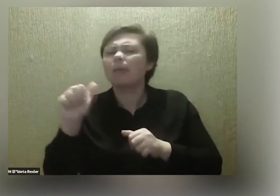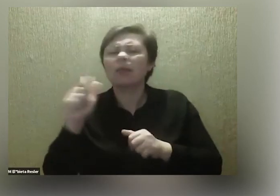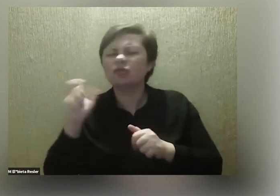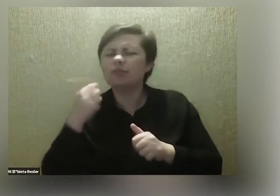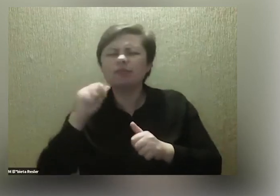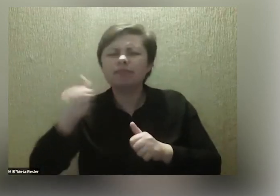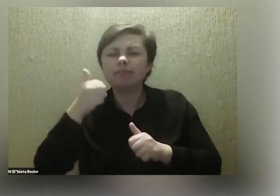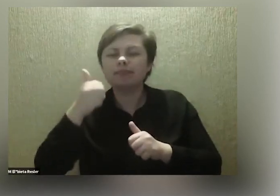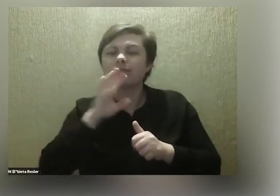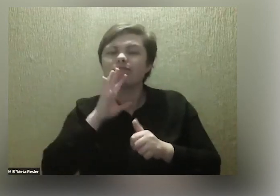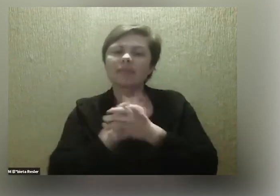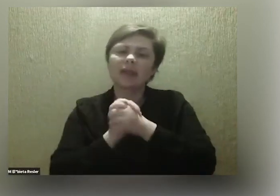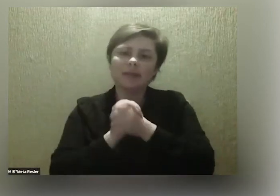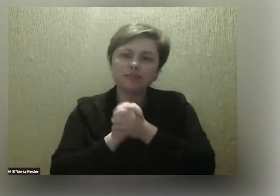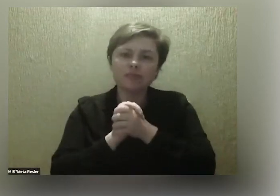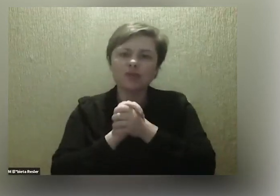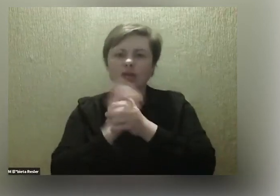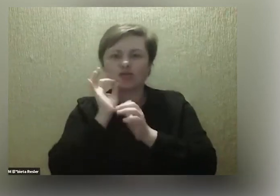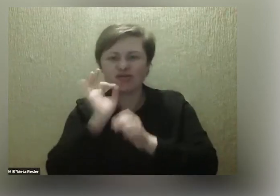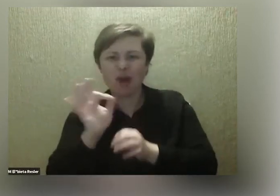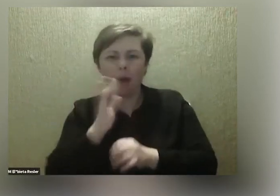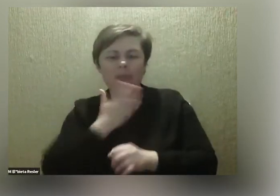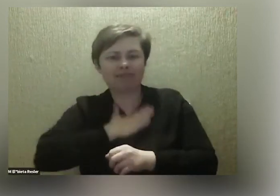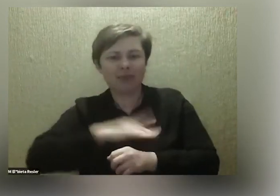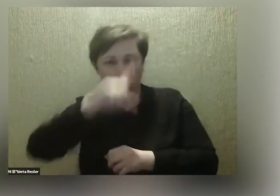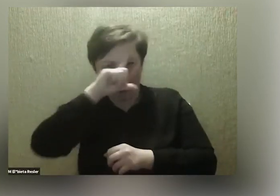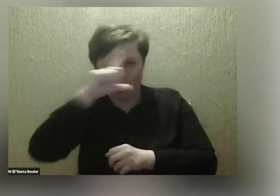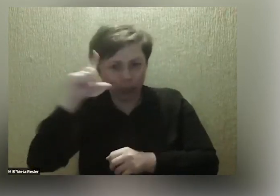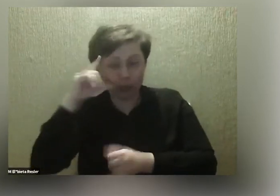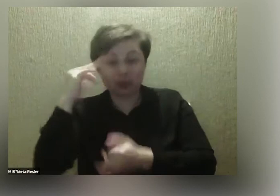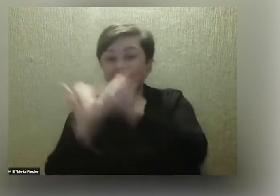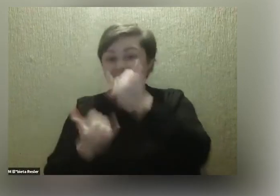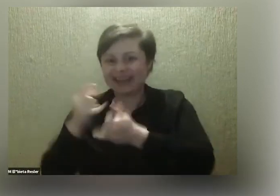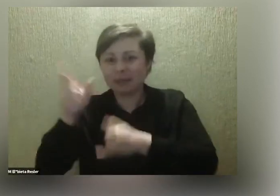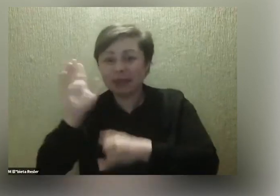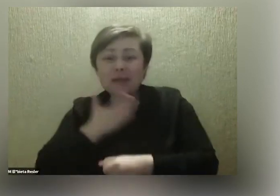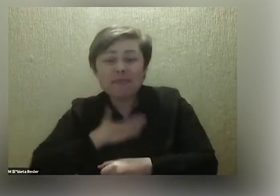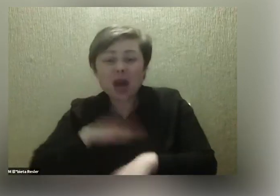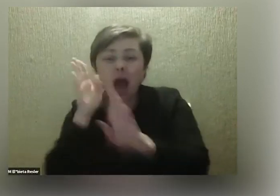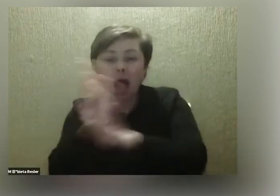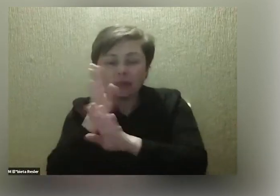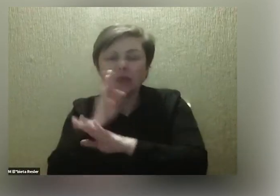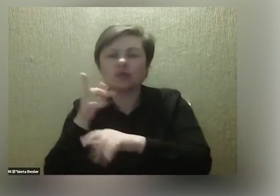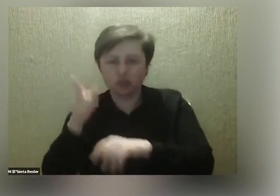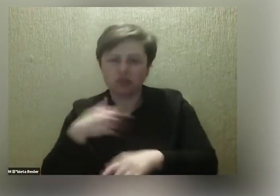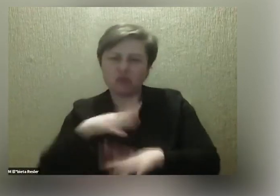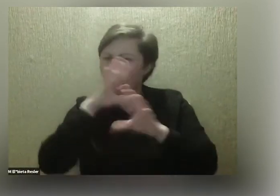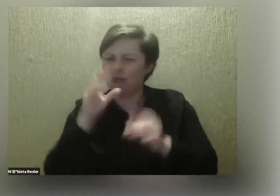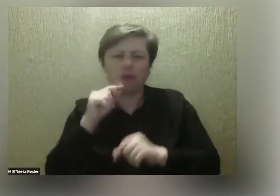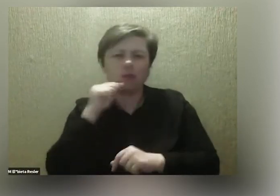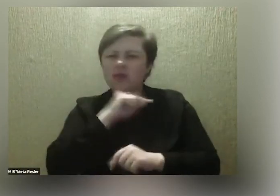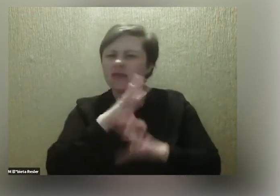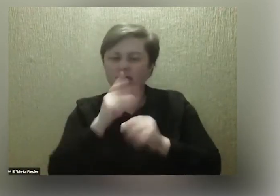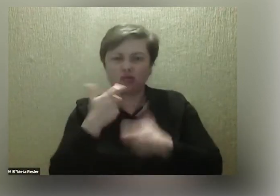na myśl to są przyjaźnie nastawieni ludzie. Bo jeżeli to będzie, no to tak naprawdę jesteśmy w stanie zrobić wszystko